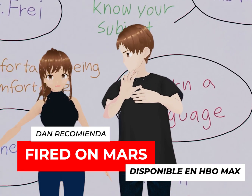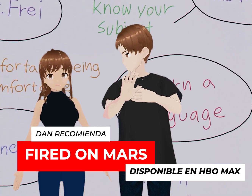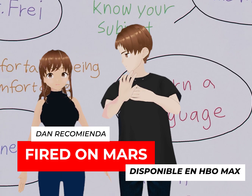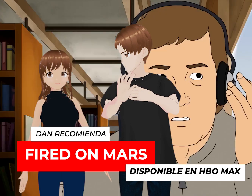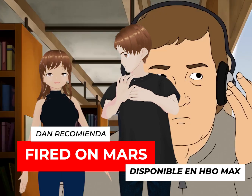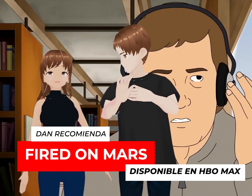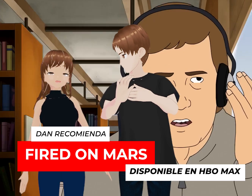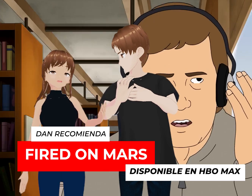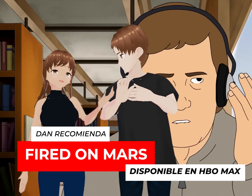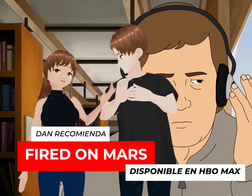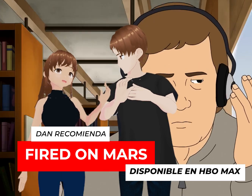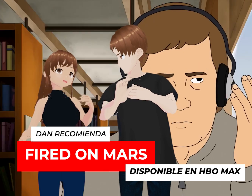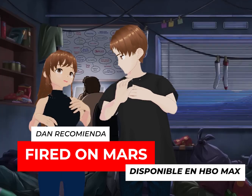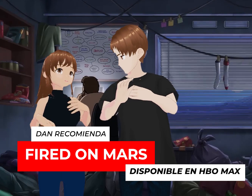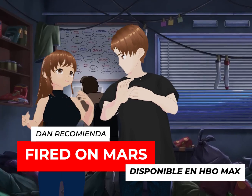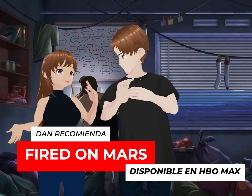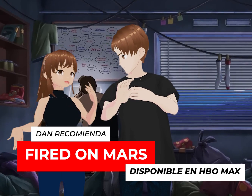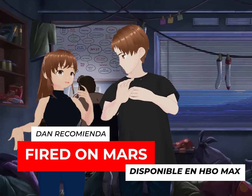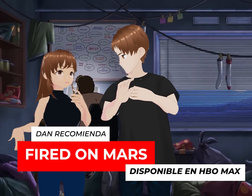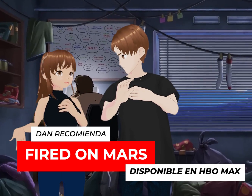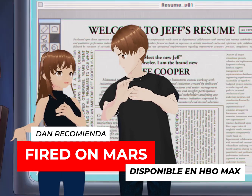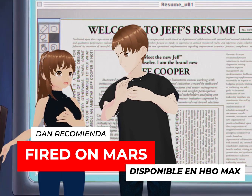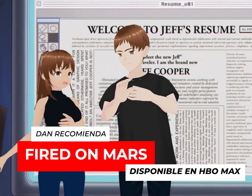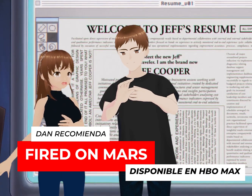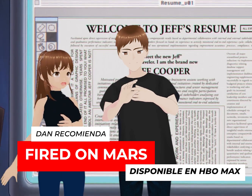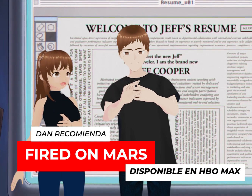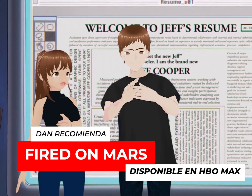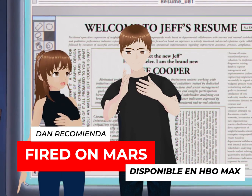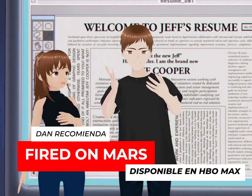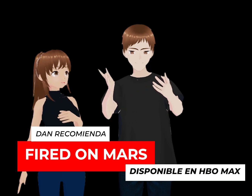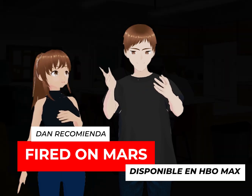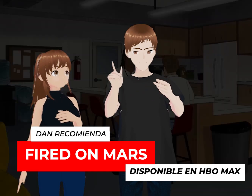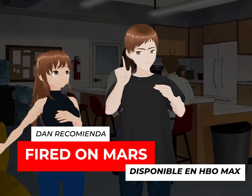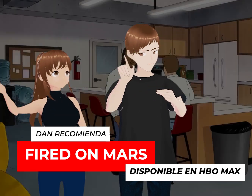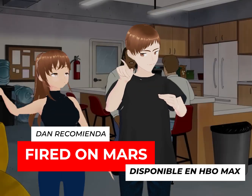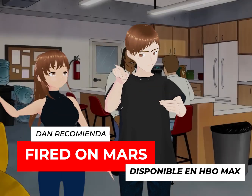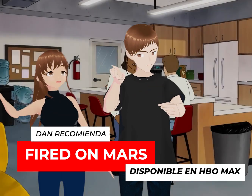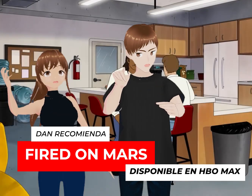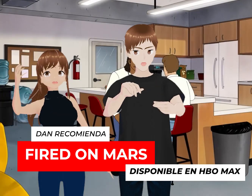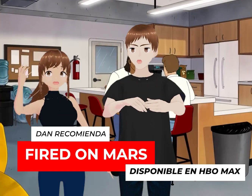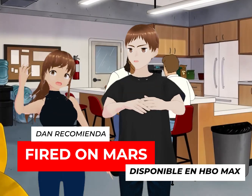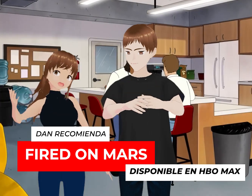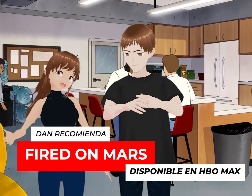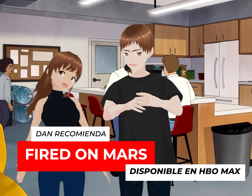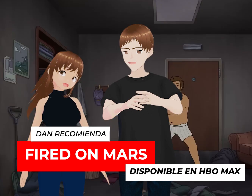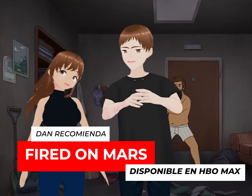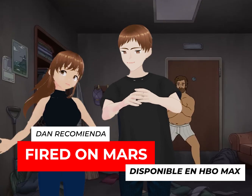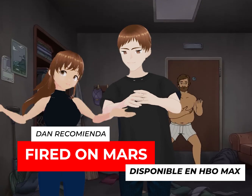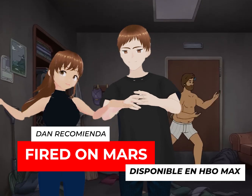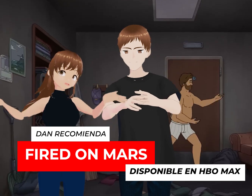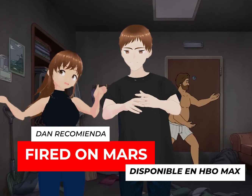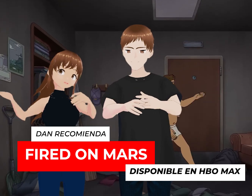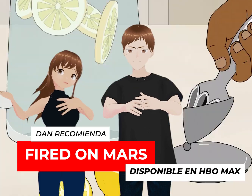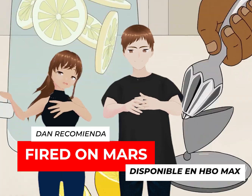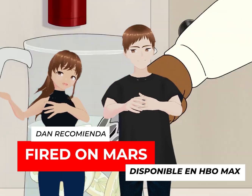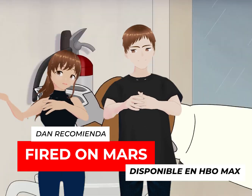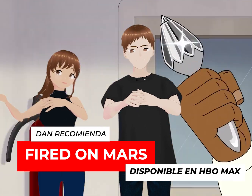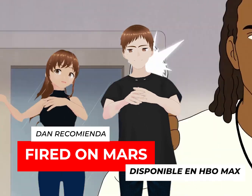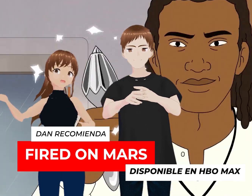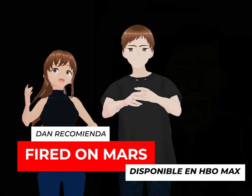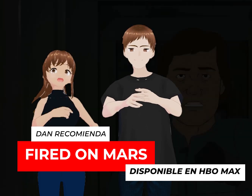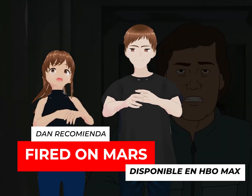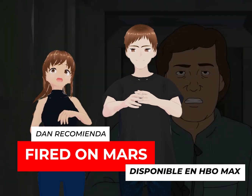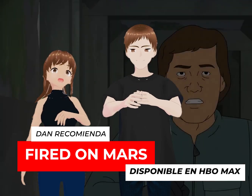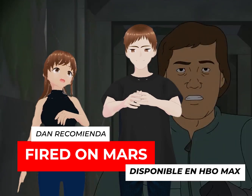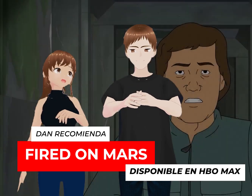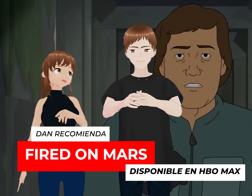Agricultores, panaderos. Bueno, no sé si van a importar la comida de la tierra o van a cosechar ahí. ¿No? O sea, depende,